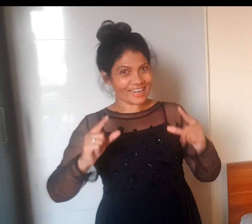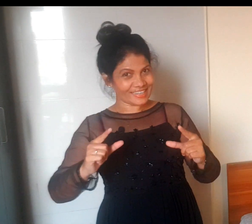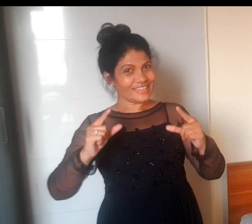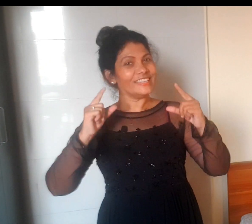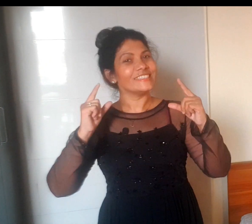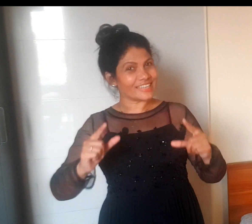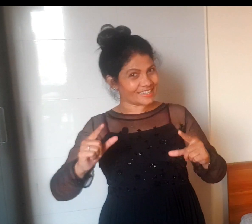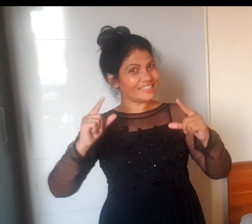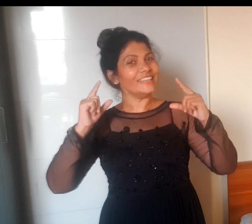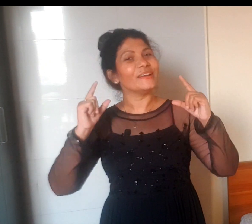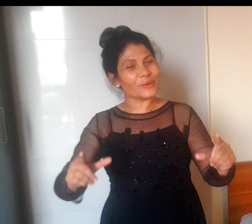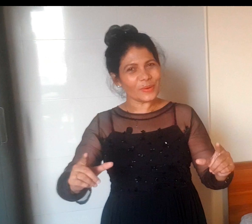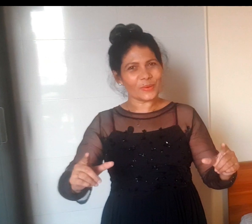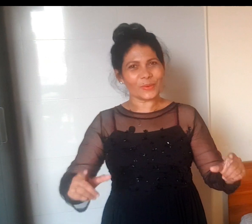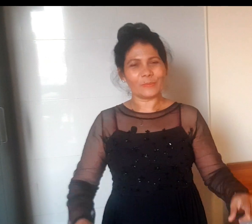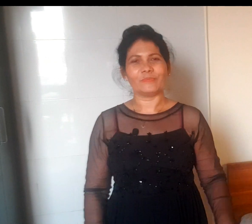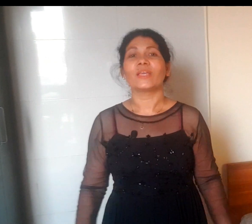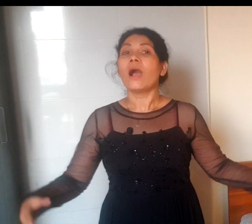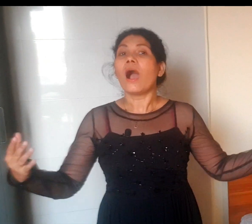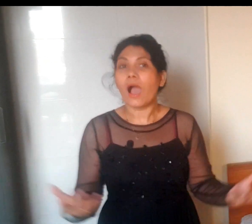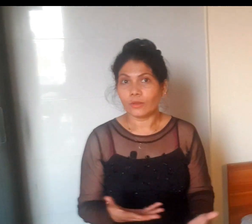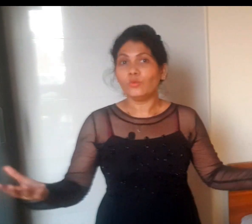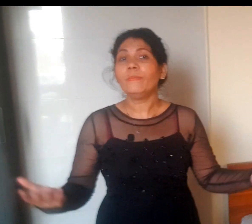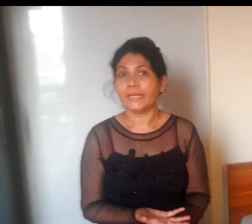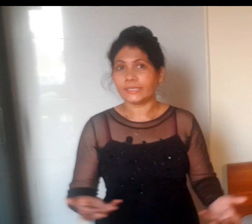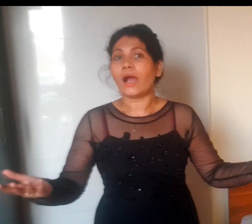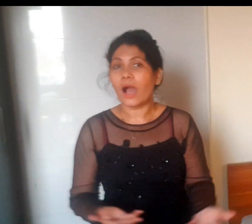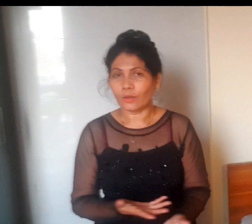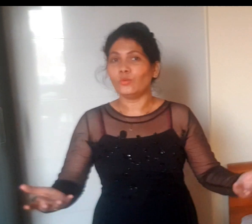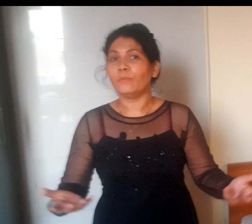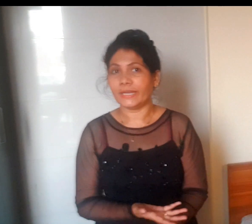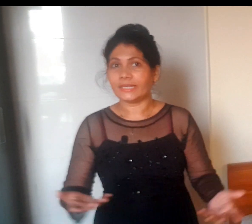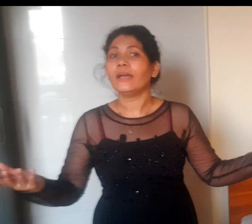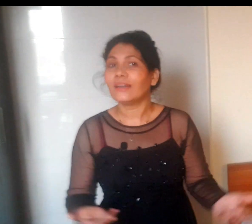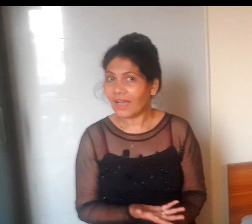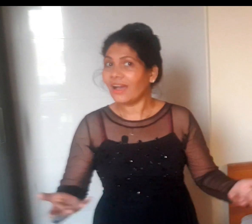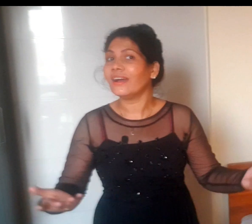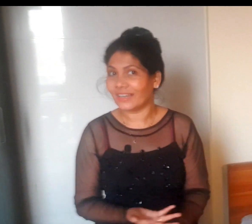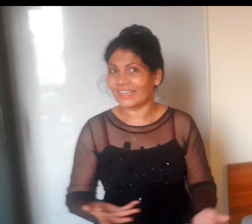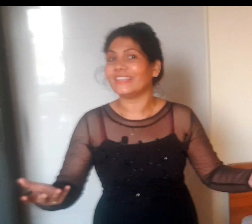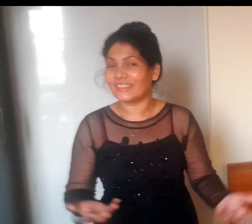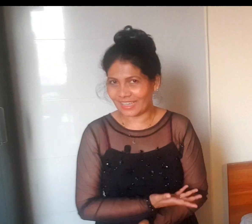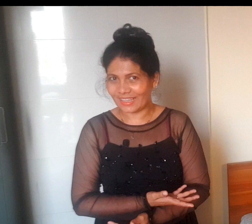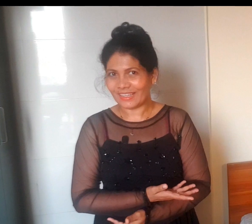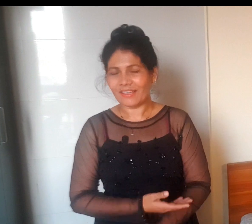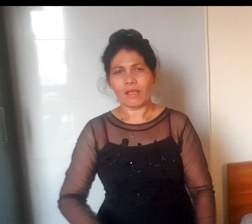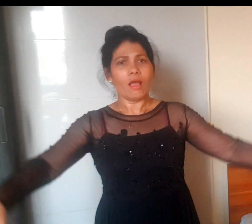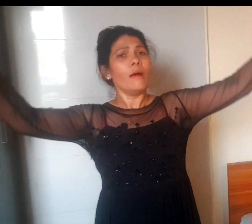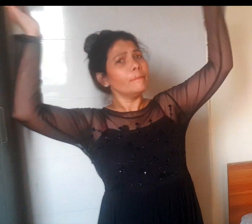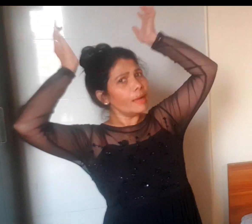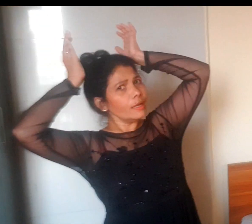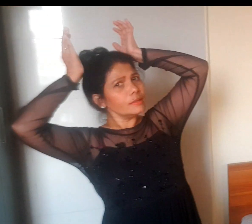रेडी स्टेडी गो आलू बेटा आलू बेटा कहां गए थे